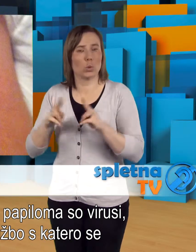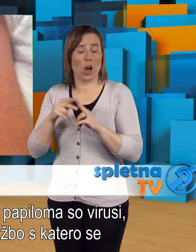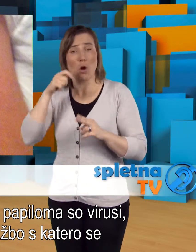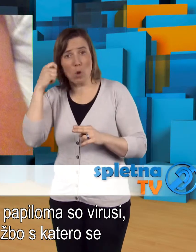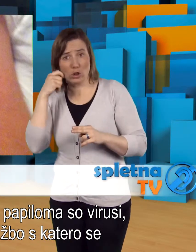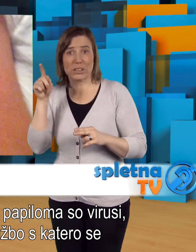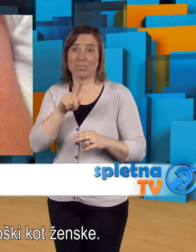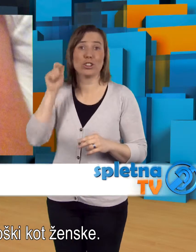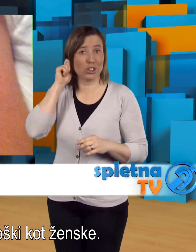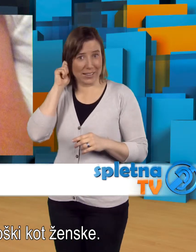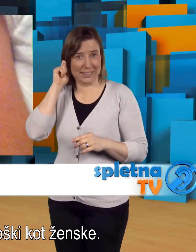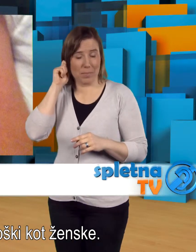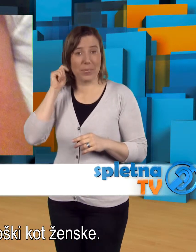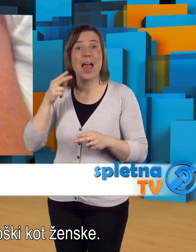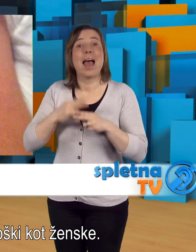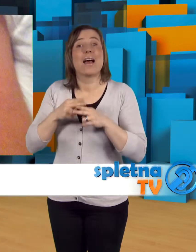ženske.